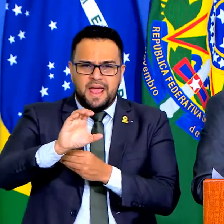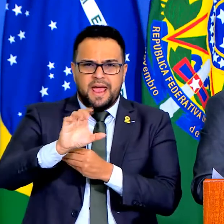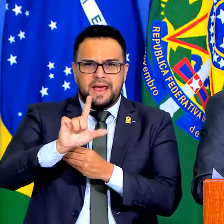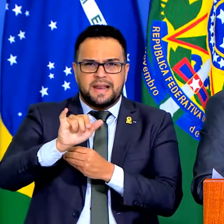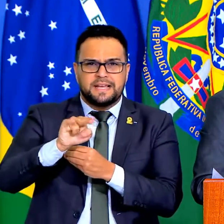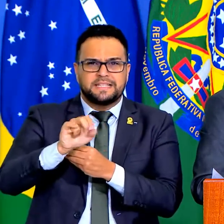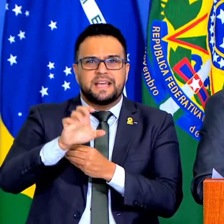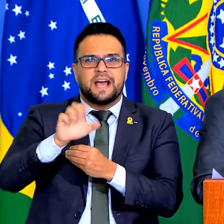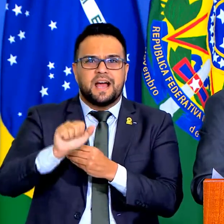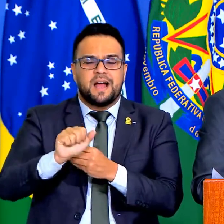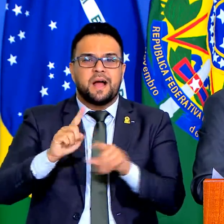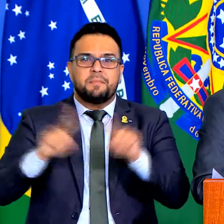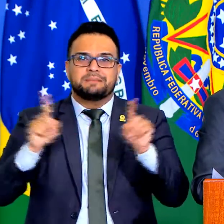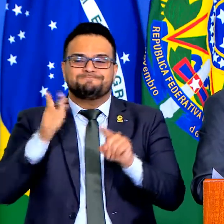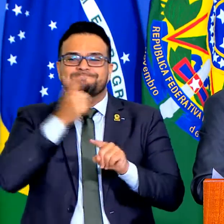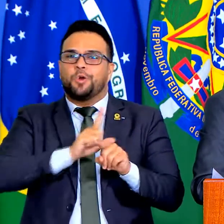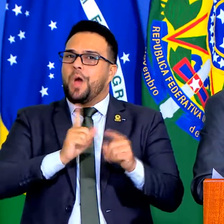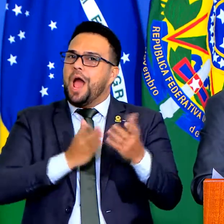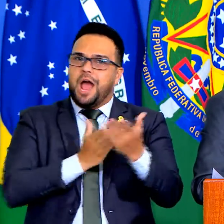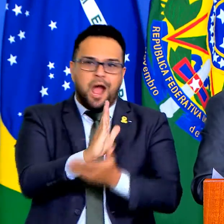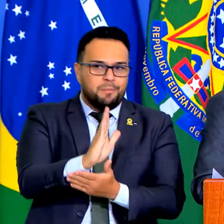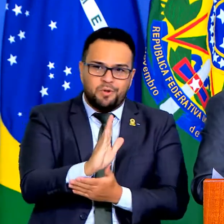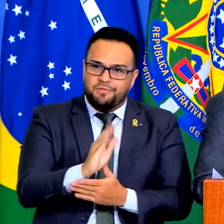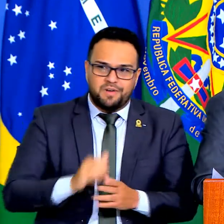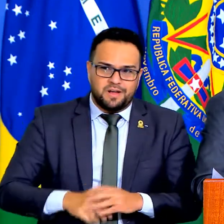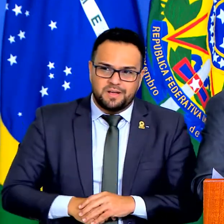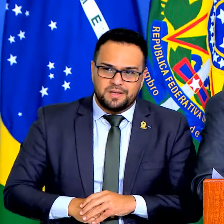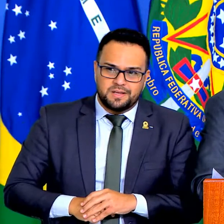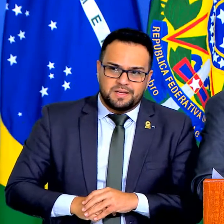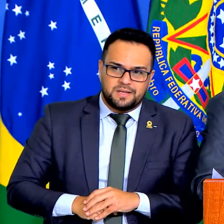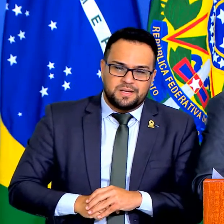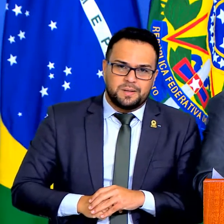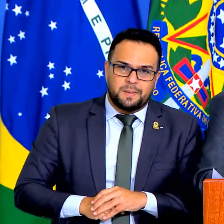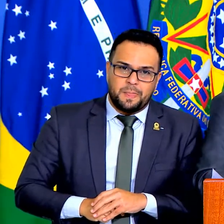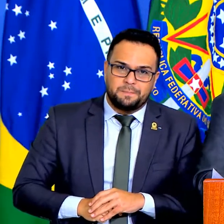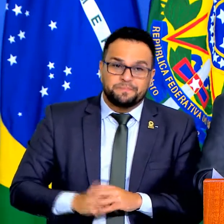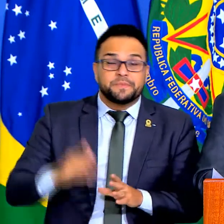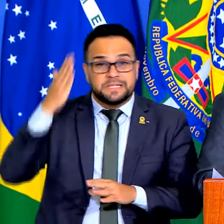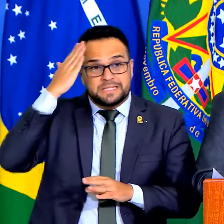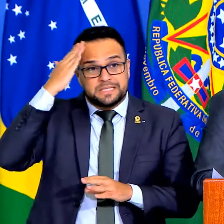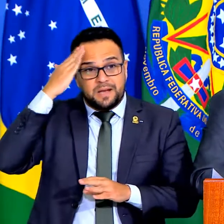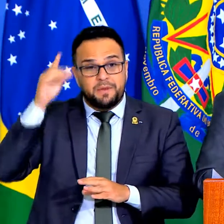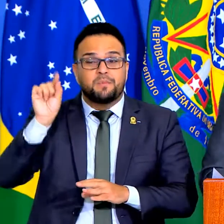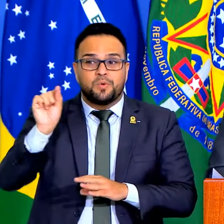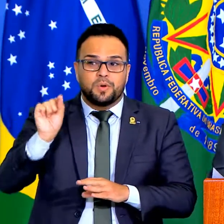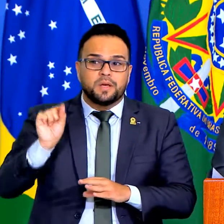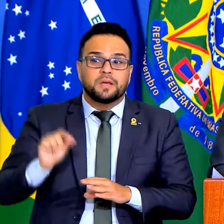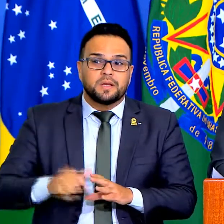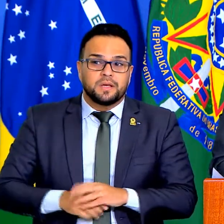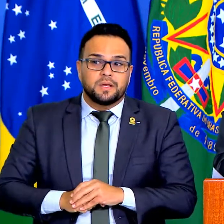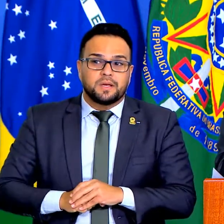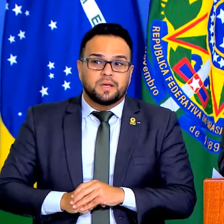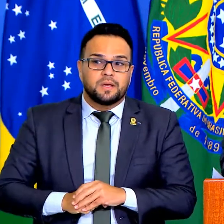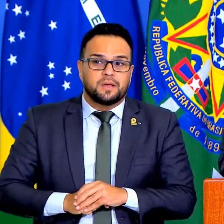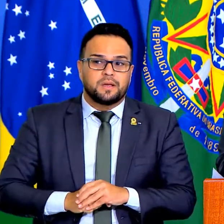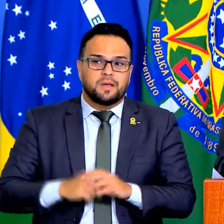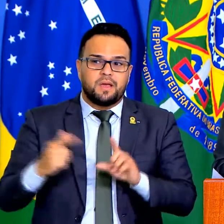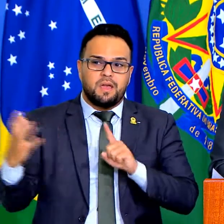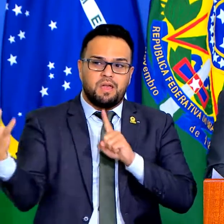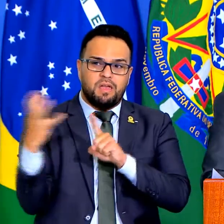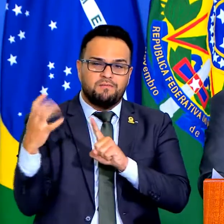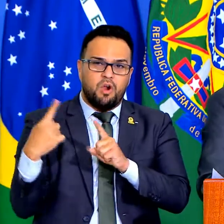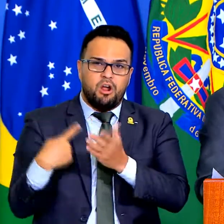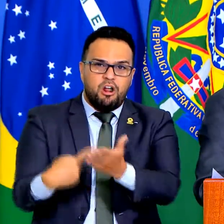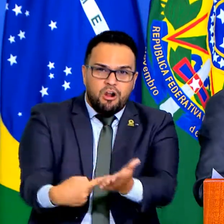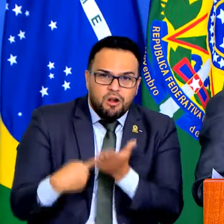não conseguimos aprovar isso, mas vamos voltar à carga, sabemos dos lobbies existentes, mas se gente, cada